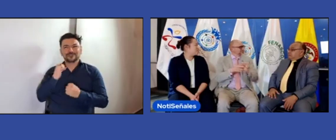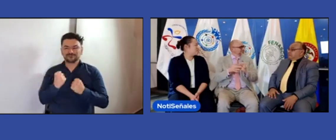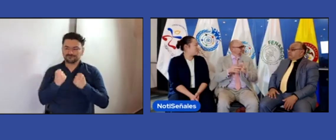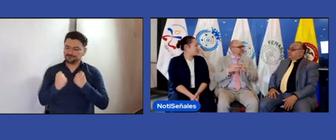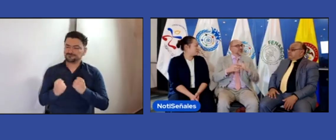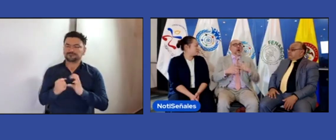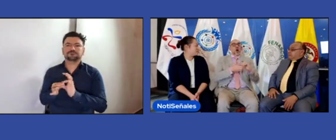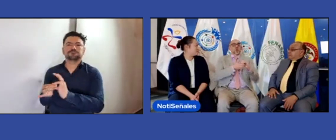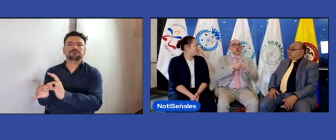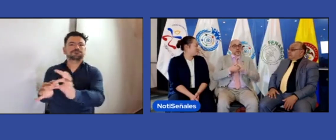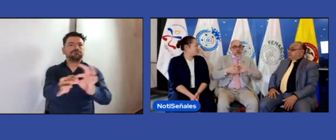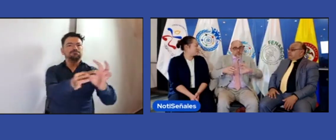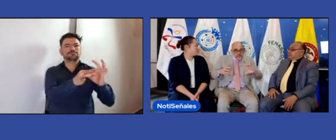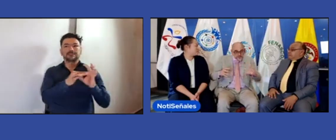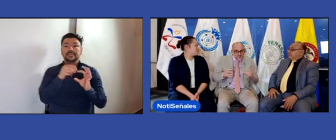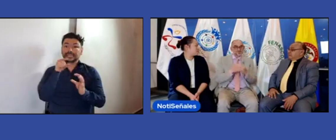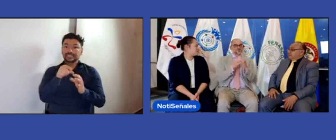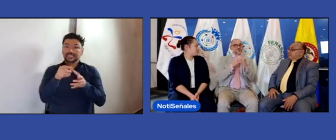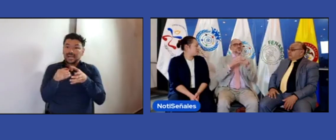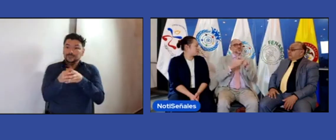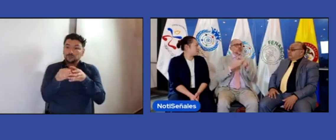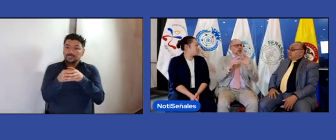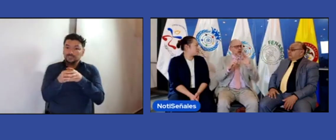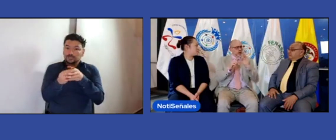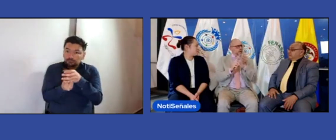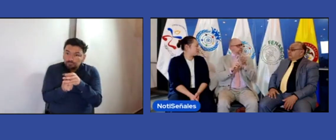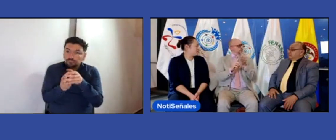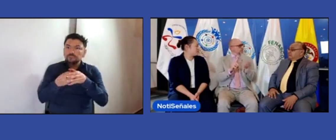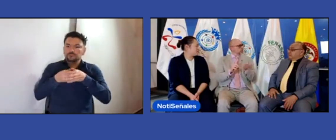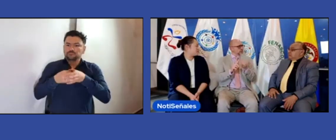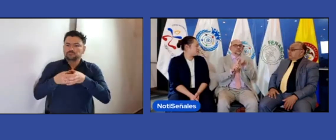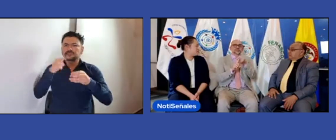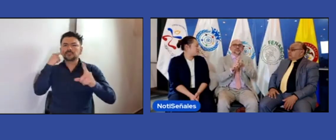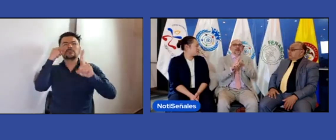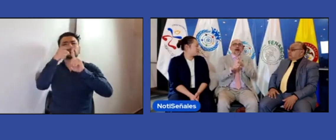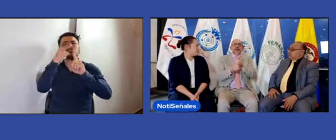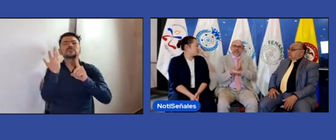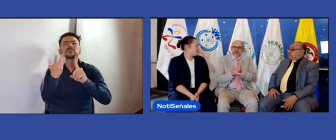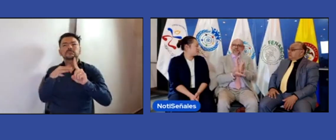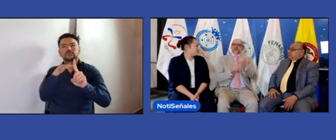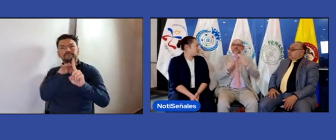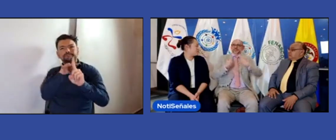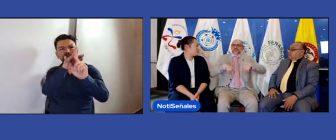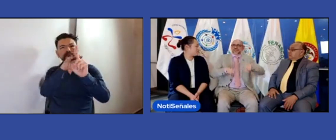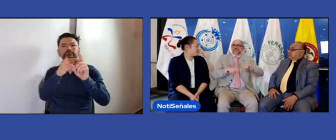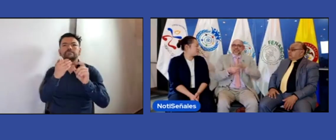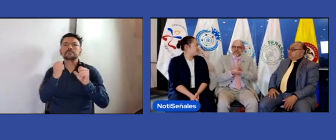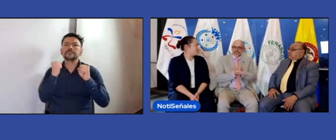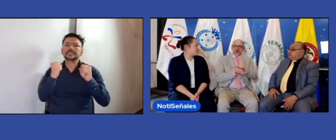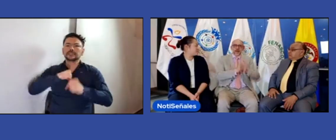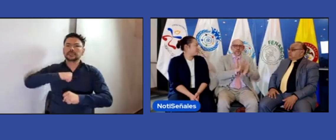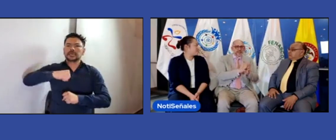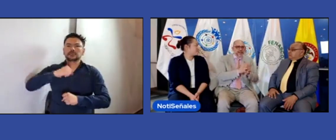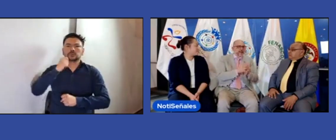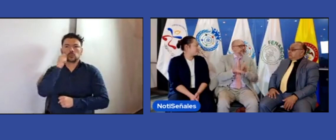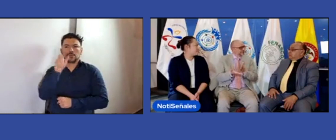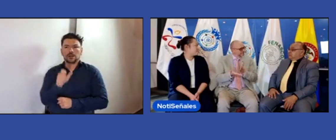Esto indica también un fuerte movimiento asociativo. Y ese movimiento asociativo, pues, lo que busca son